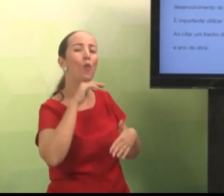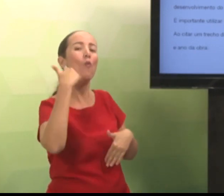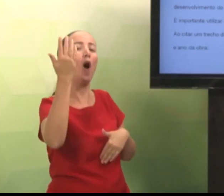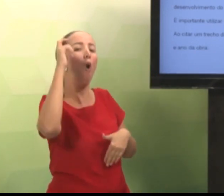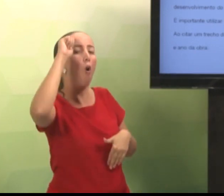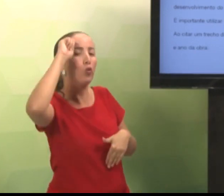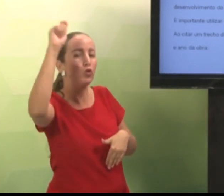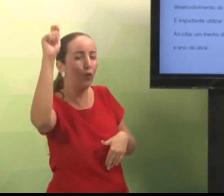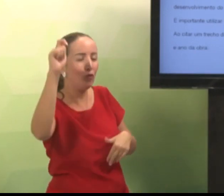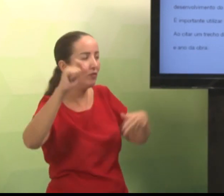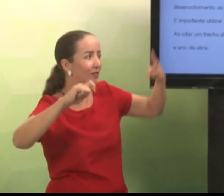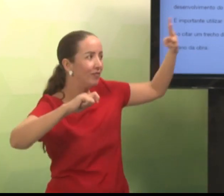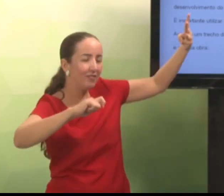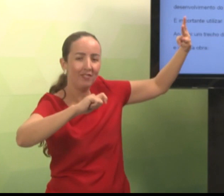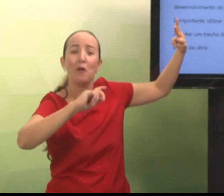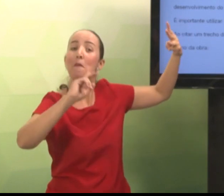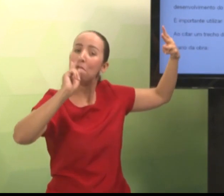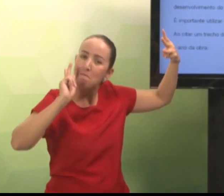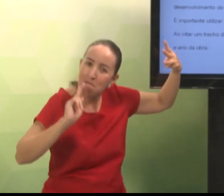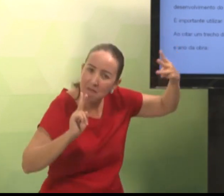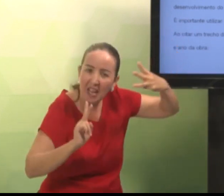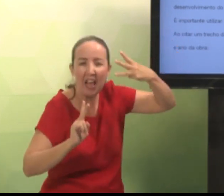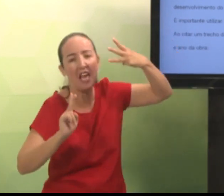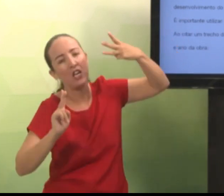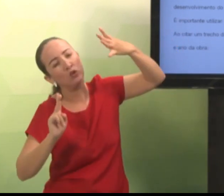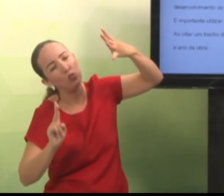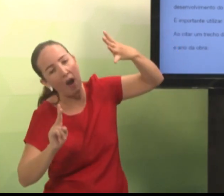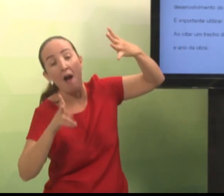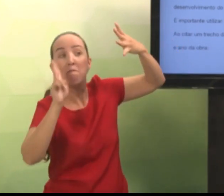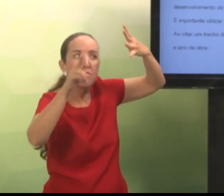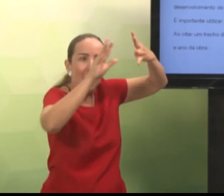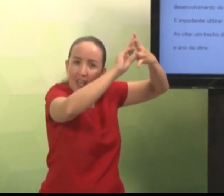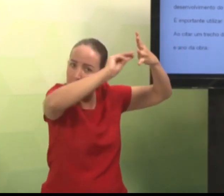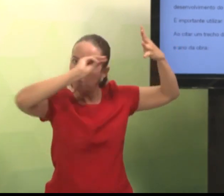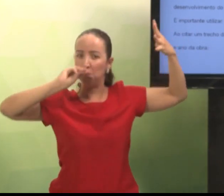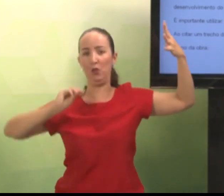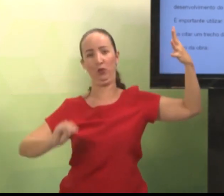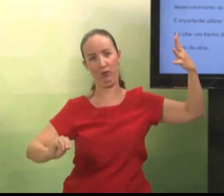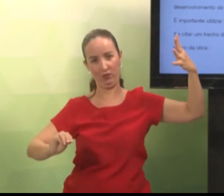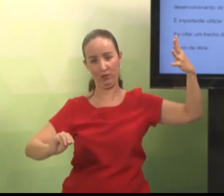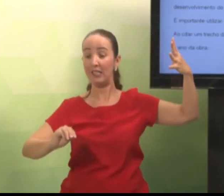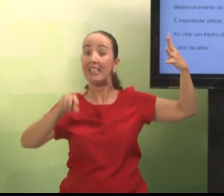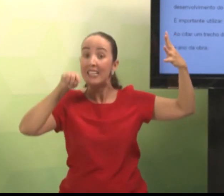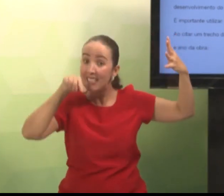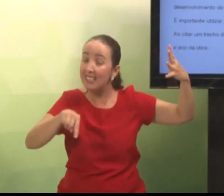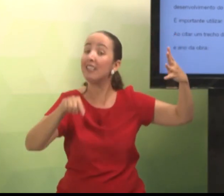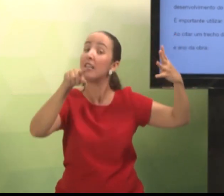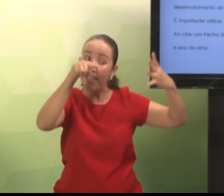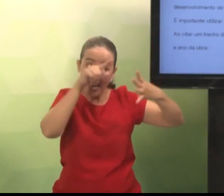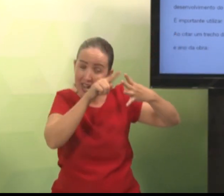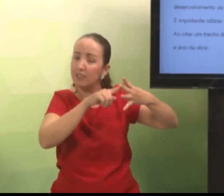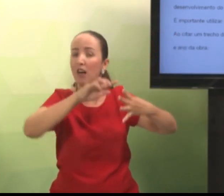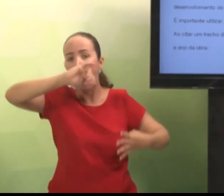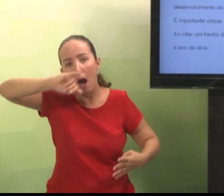A respeito do material a ser utilizado? Então, você pode fazer citação.